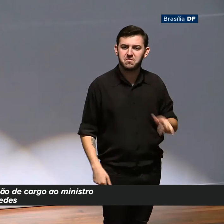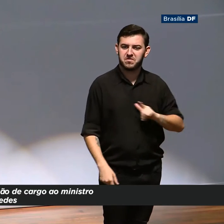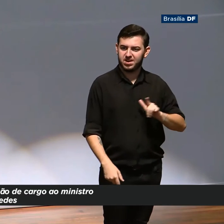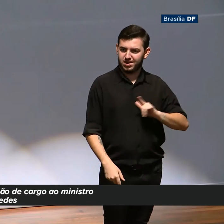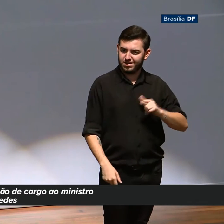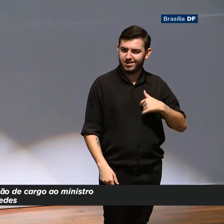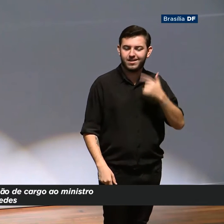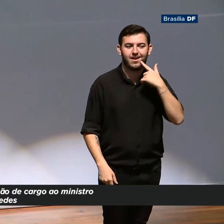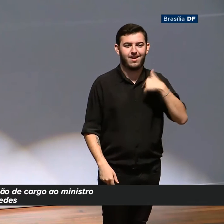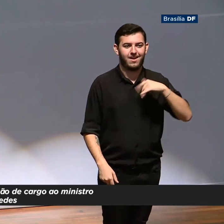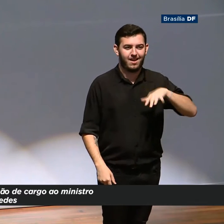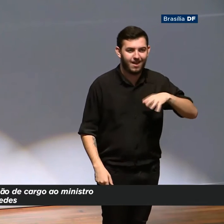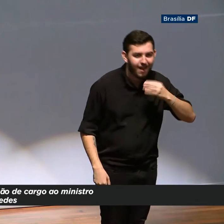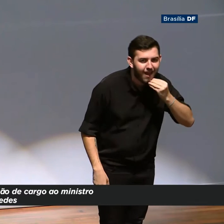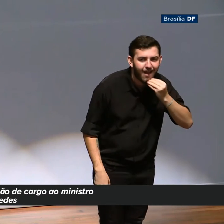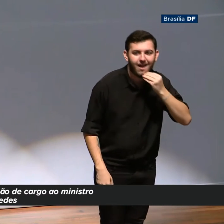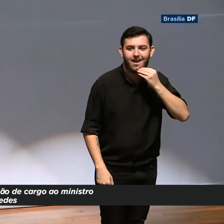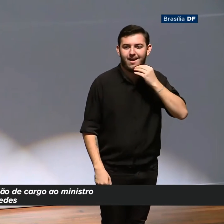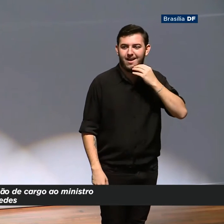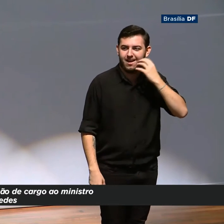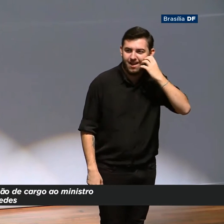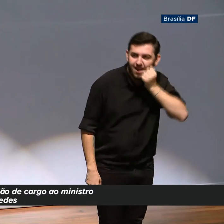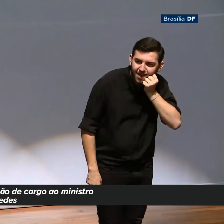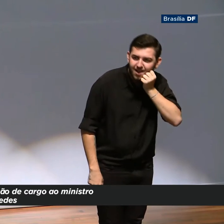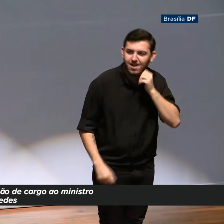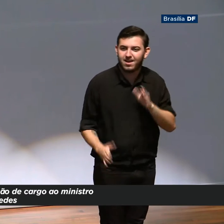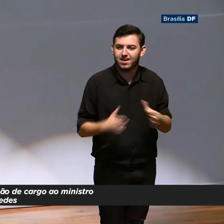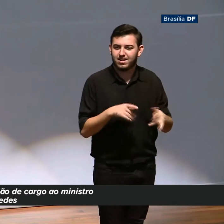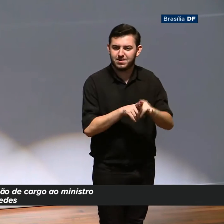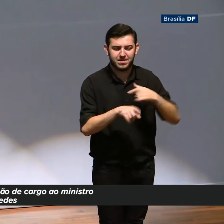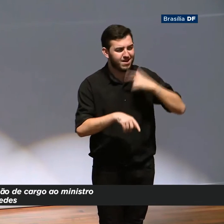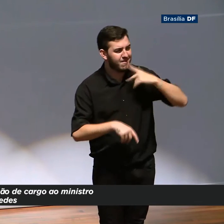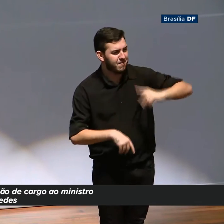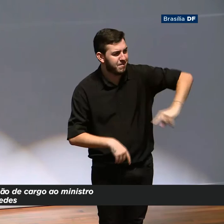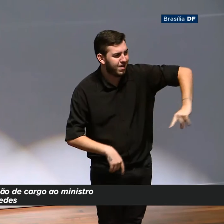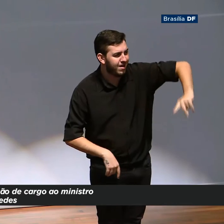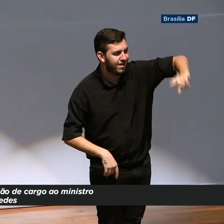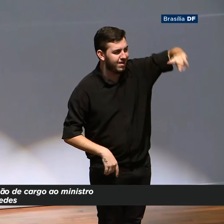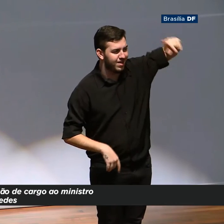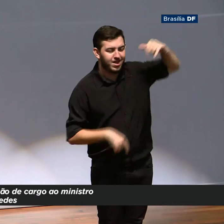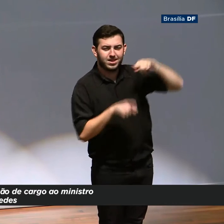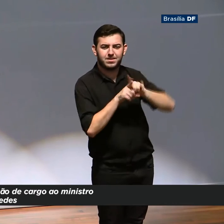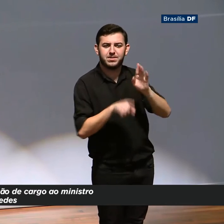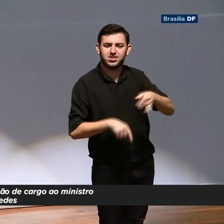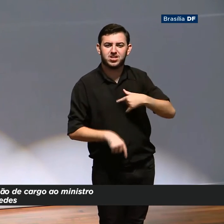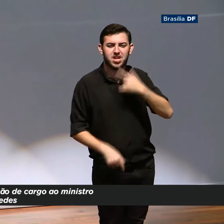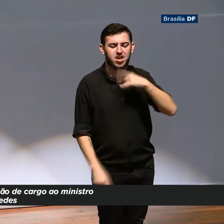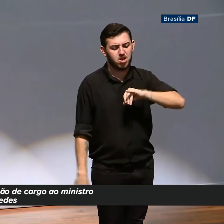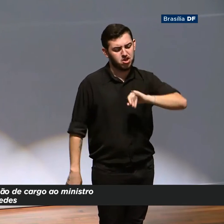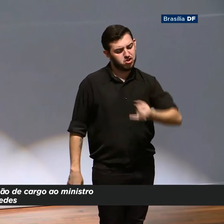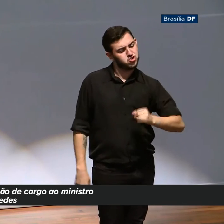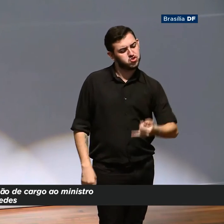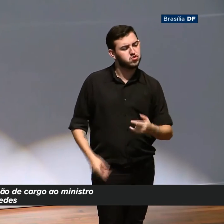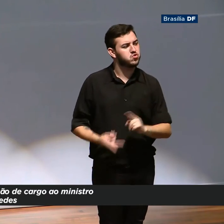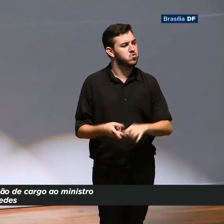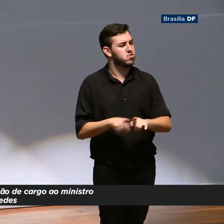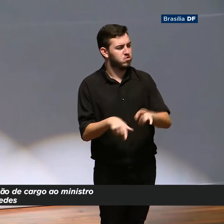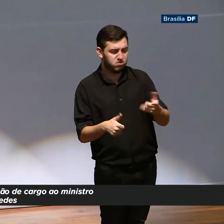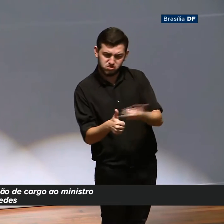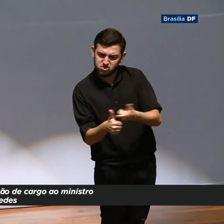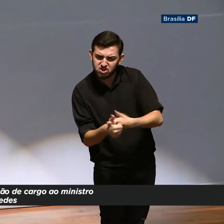E o passado, que são esses juros de dívida, que são as digitais de equívocos, de falta de coordenação entre monetário e fiscal,